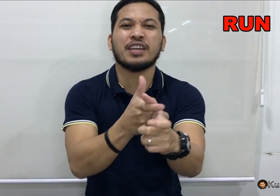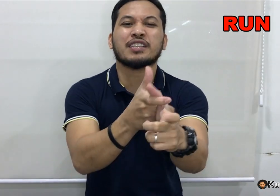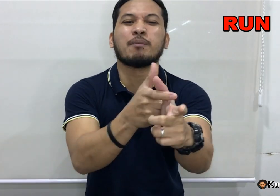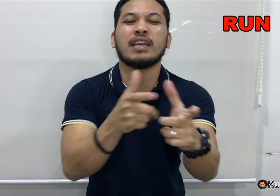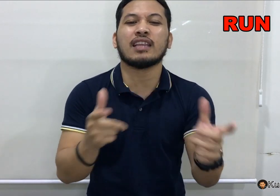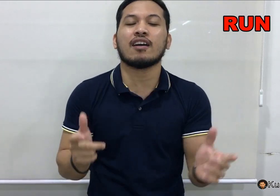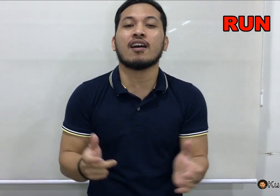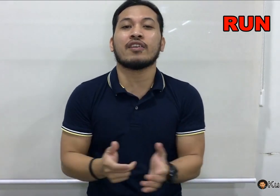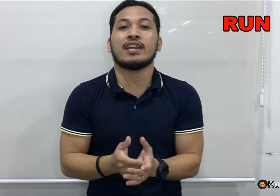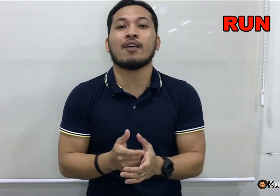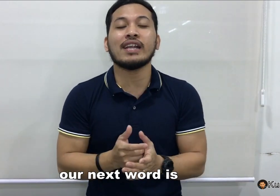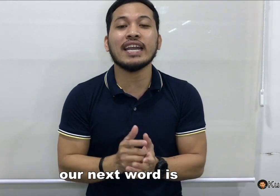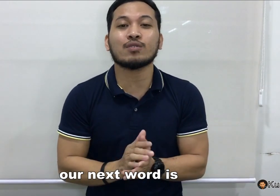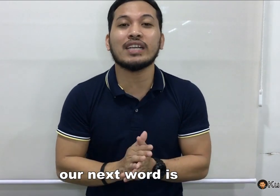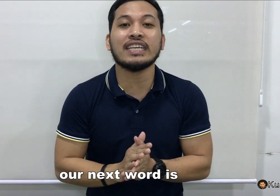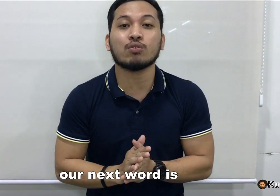nyo na, sprint. Okay. Our next word is,